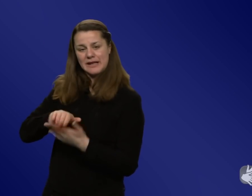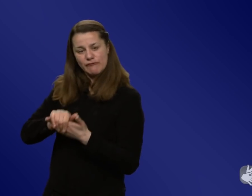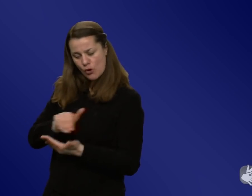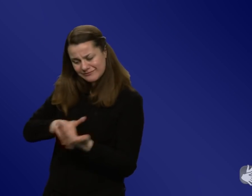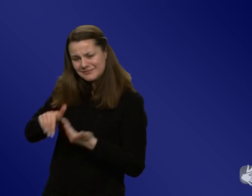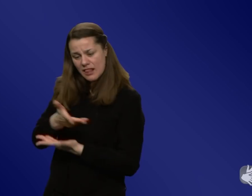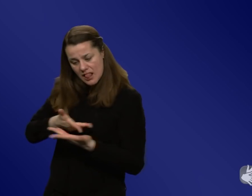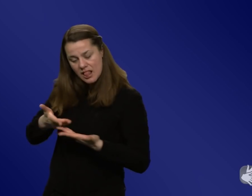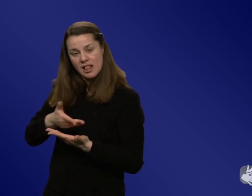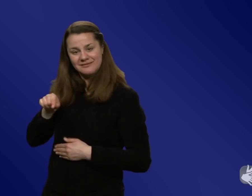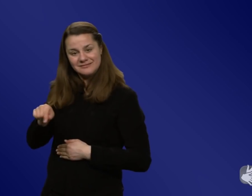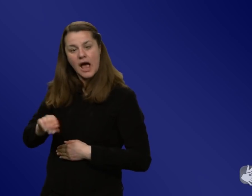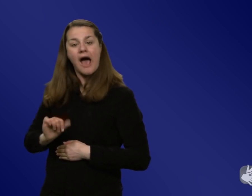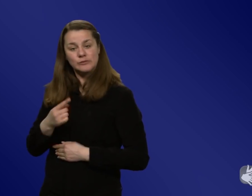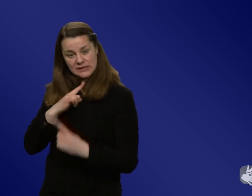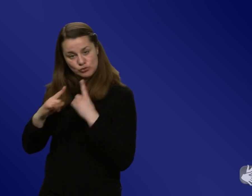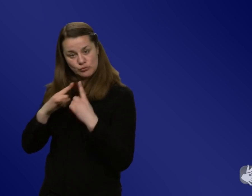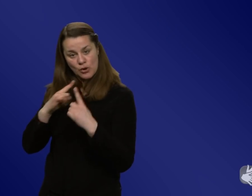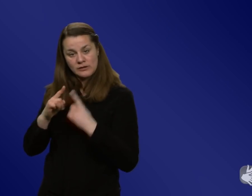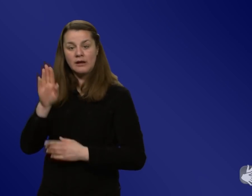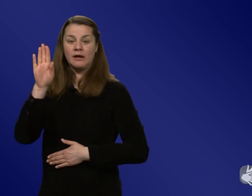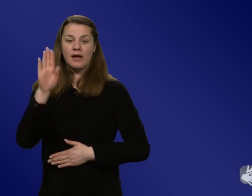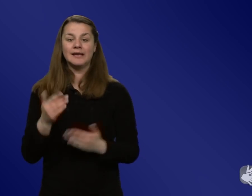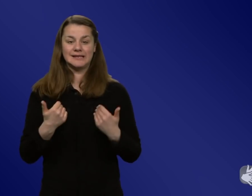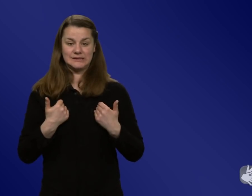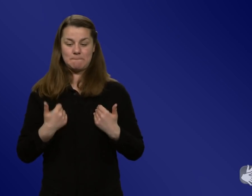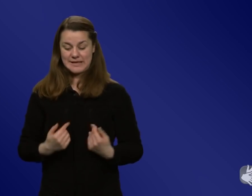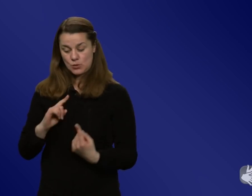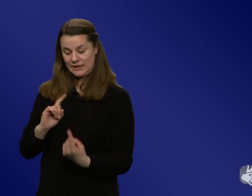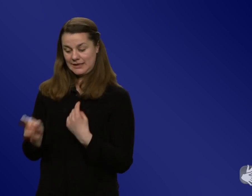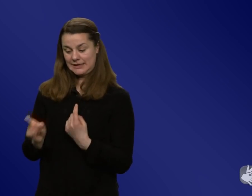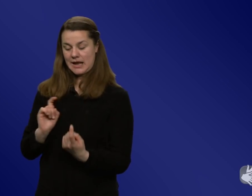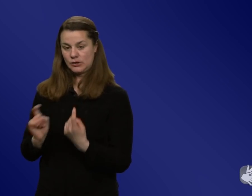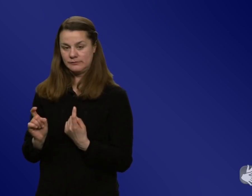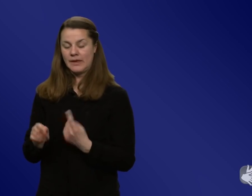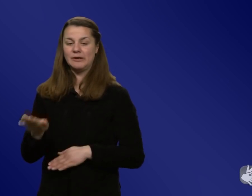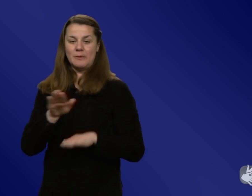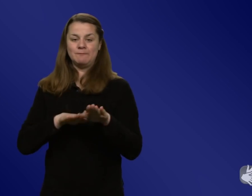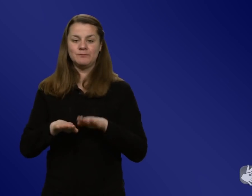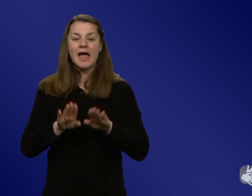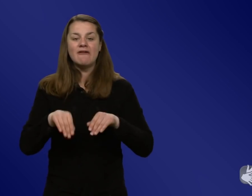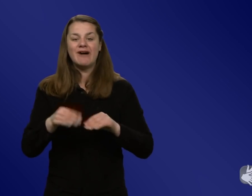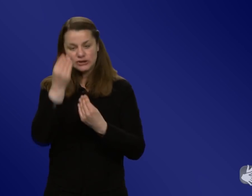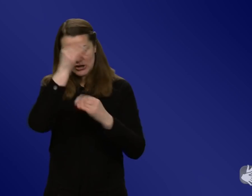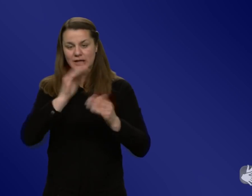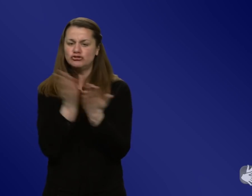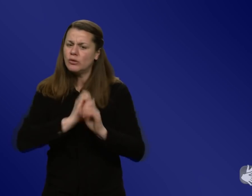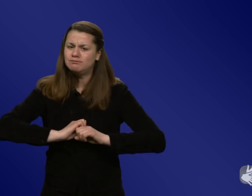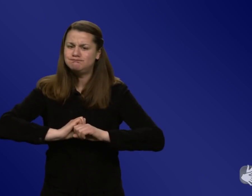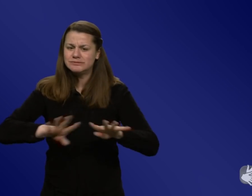besprochen. Ja, okay, da sind wir jetzt ja beim persönlichen Dialog. Aber wenn sich Falschnachrichten schon richtig weit verbreitet haben, dann wird es ja schon